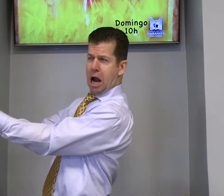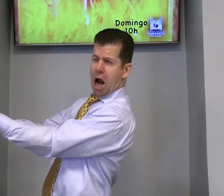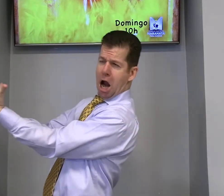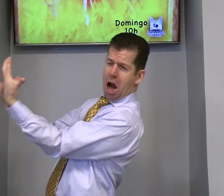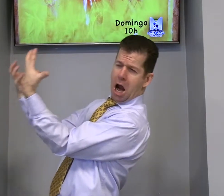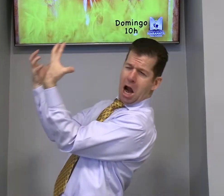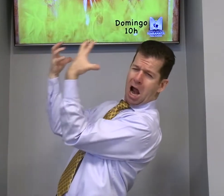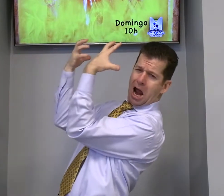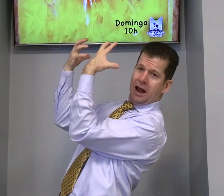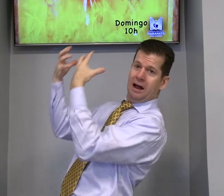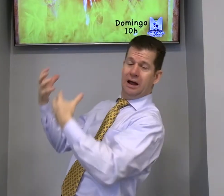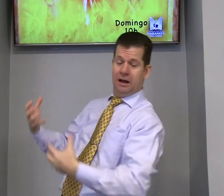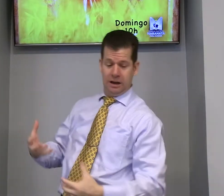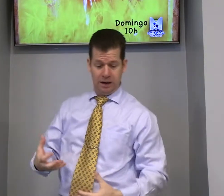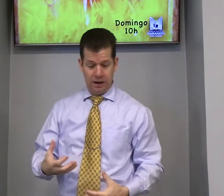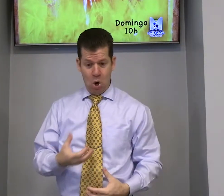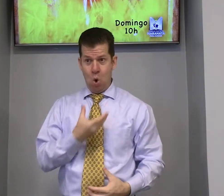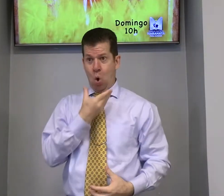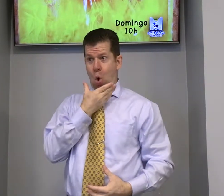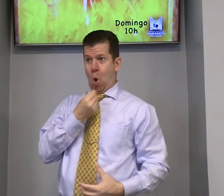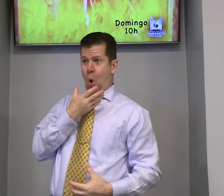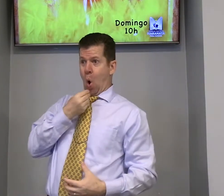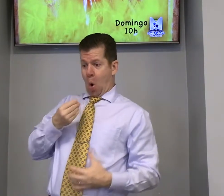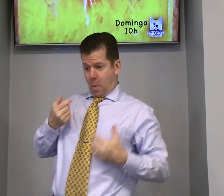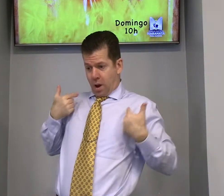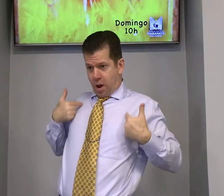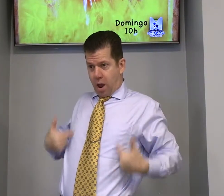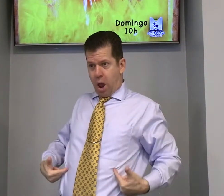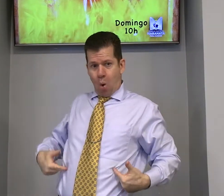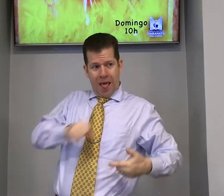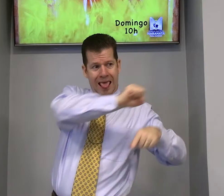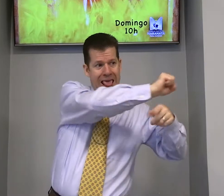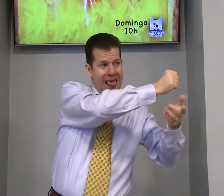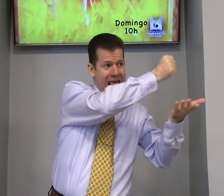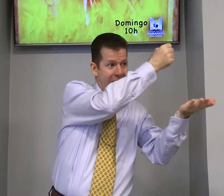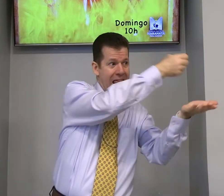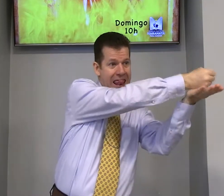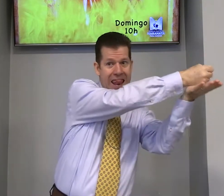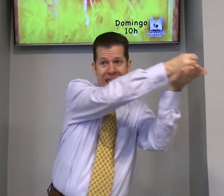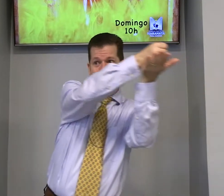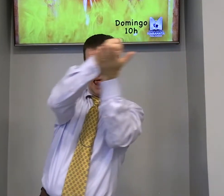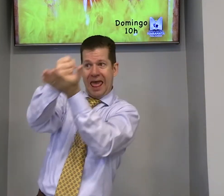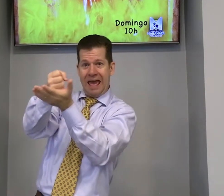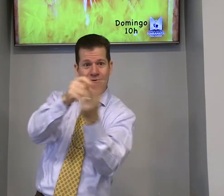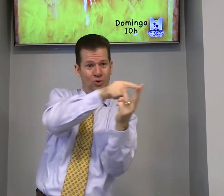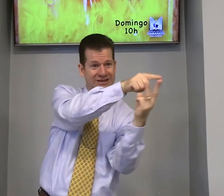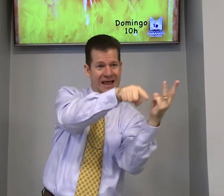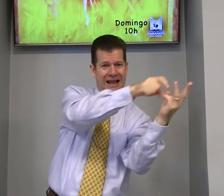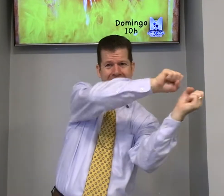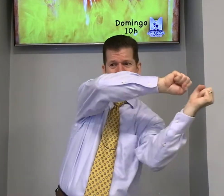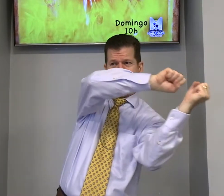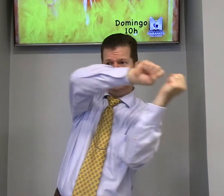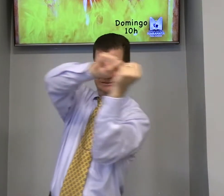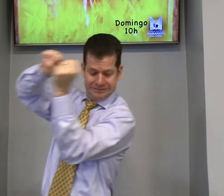fornalha bem quente, estava muito quente que os soldados que levou os três,